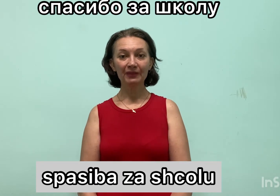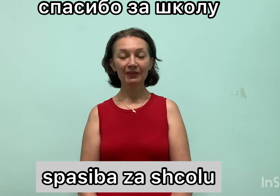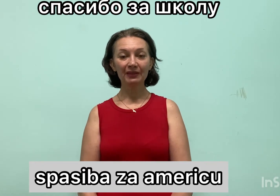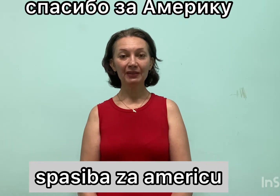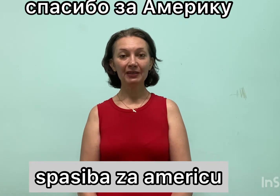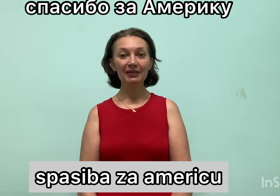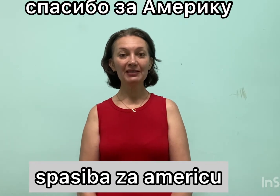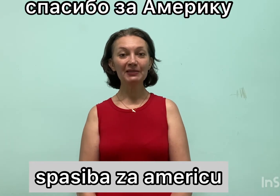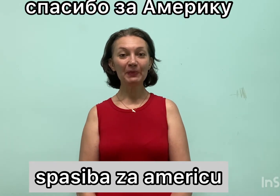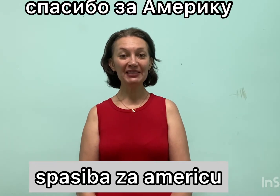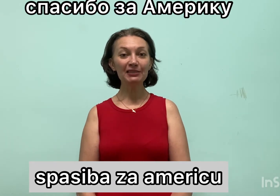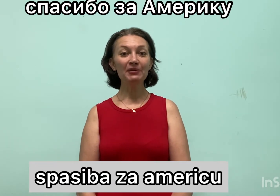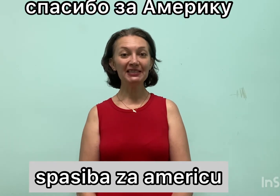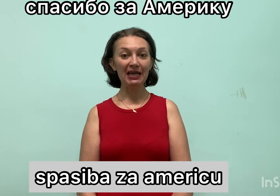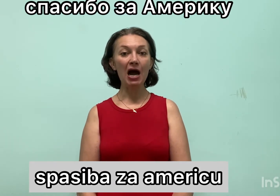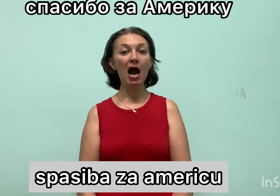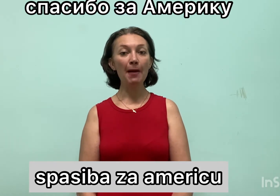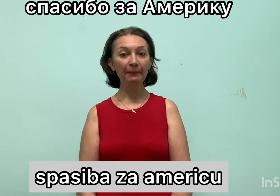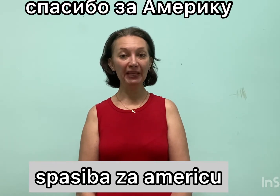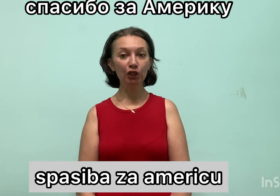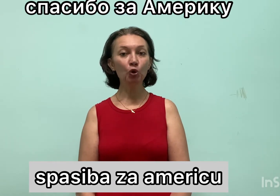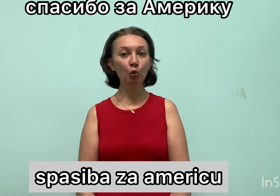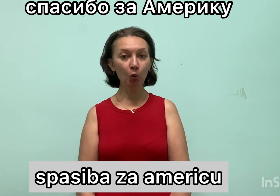Спасибо за Америку.